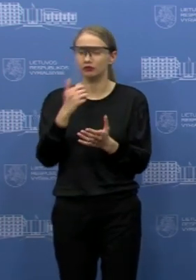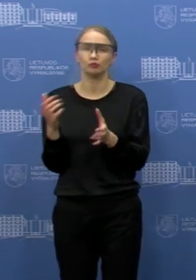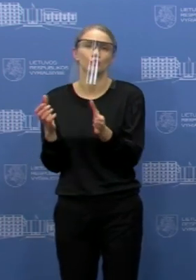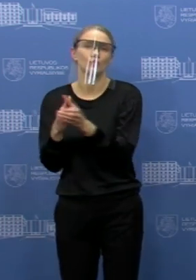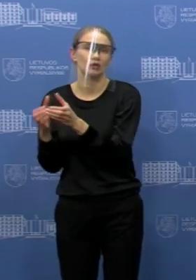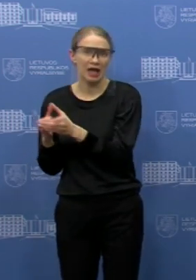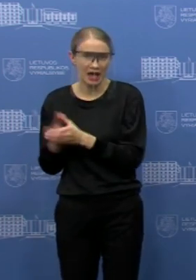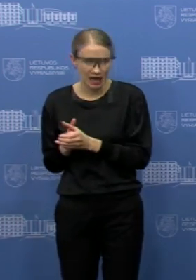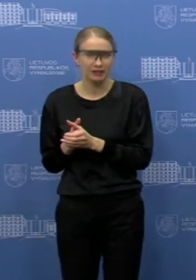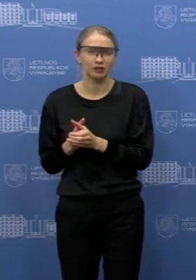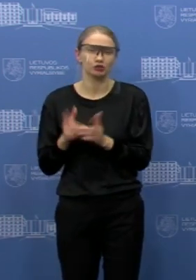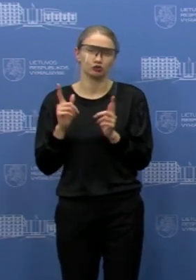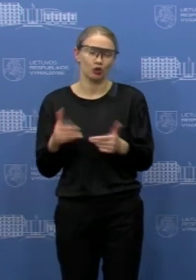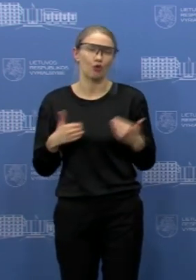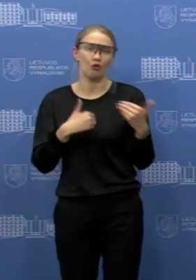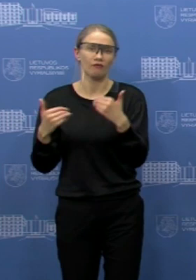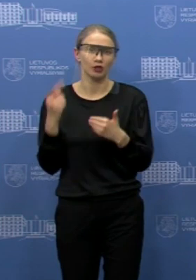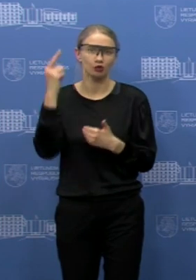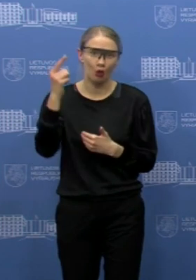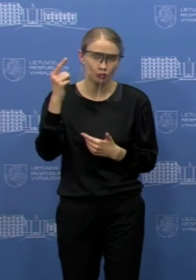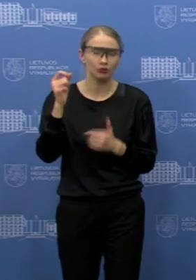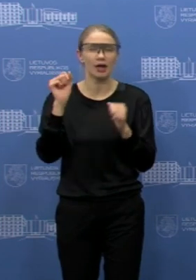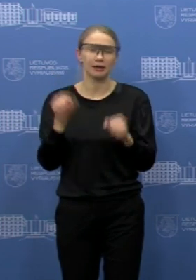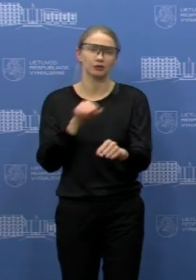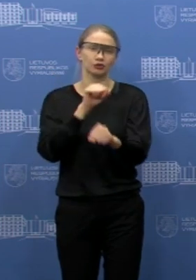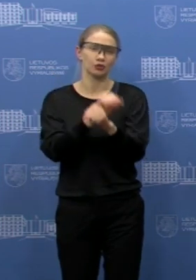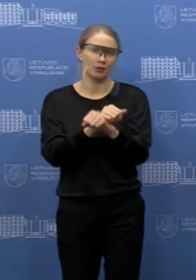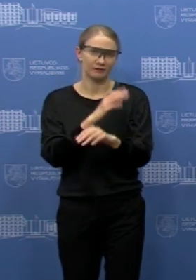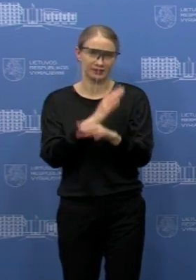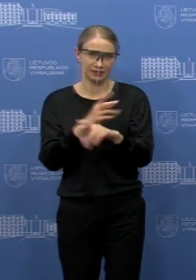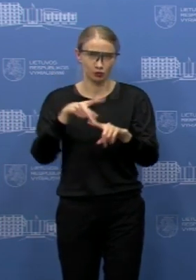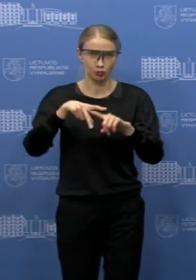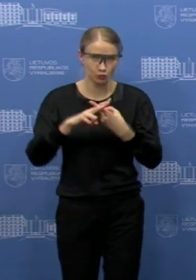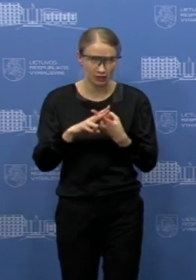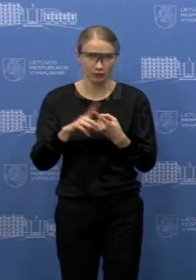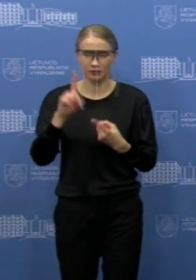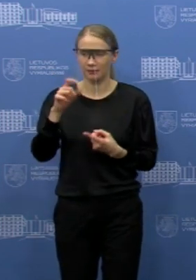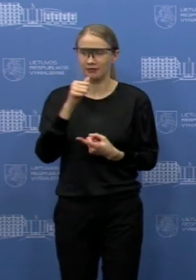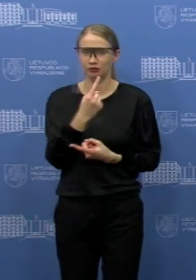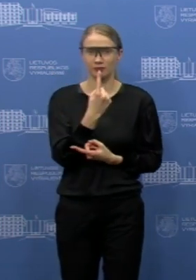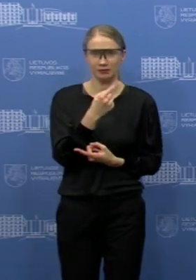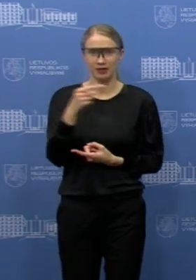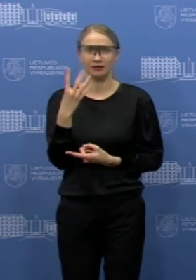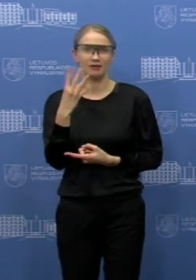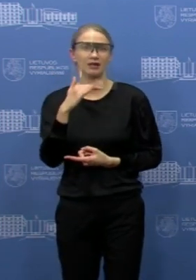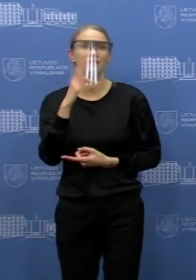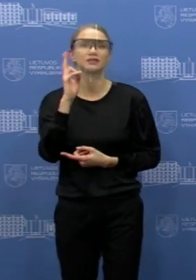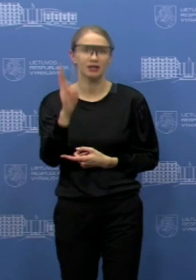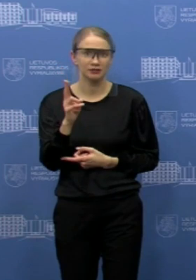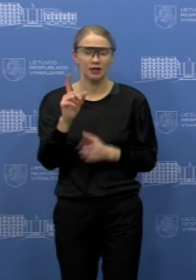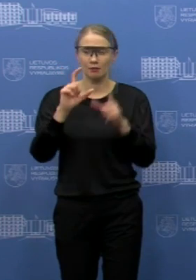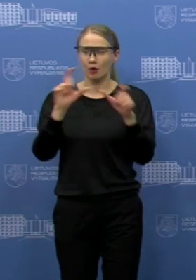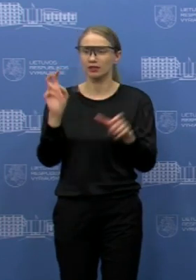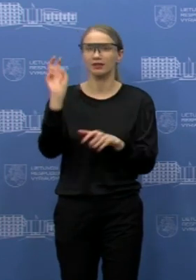ūkdymai taip pat siūloma vykdėti nuo tolinių būdu arba stabdyti visiškai, tai, na, tie pradinukai, kurie eina į